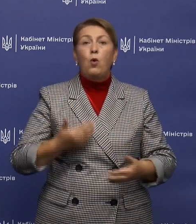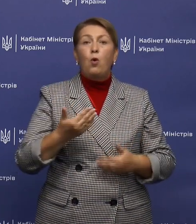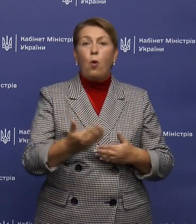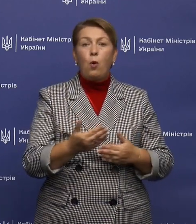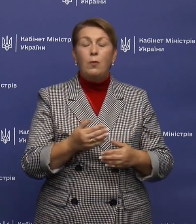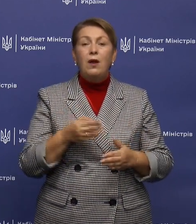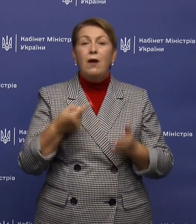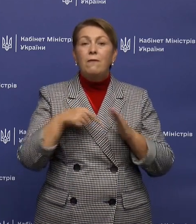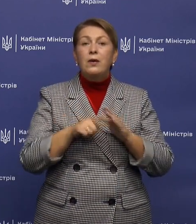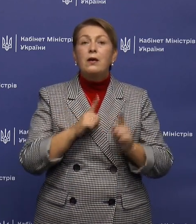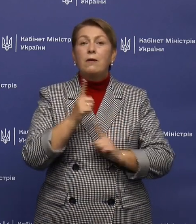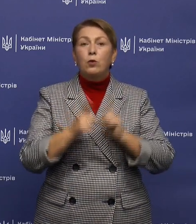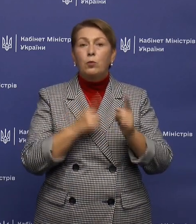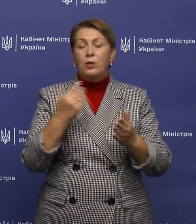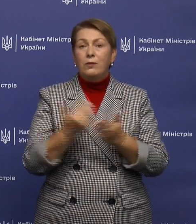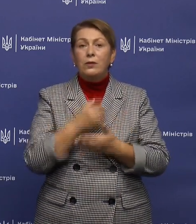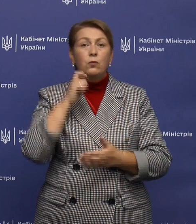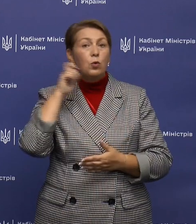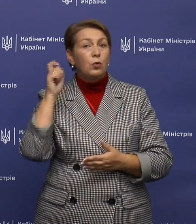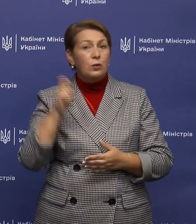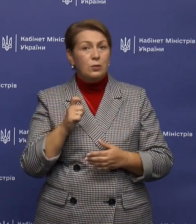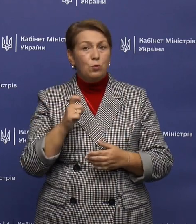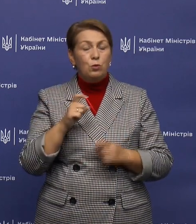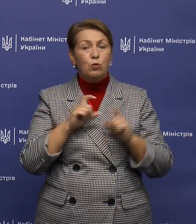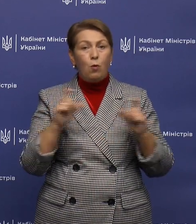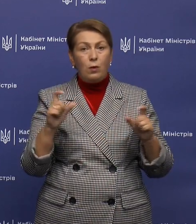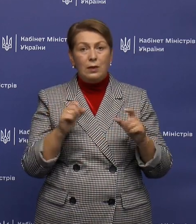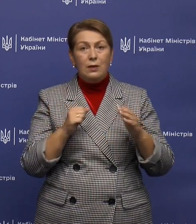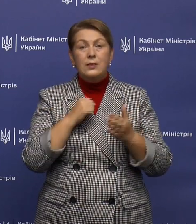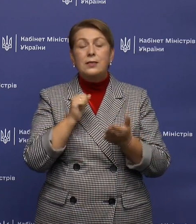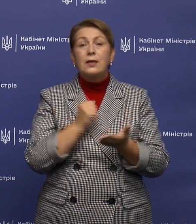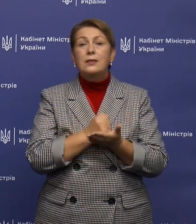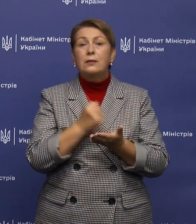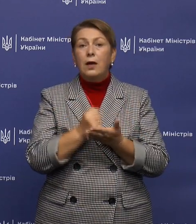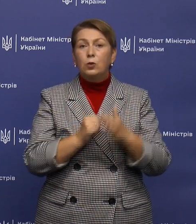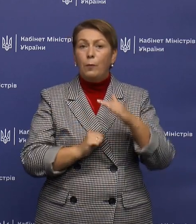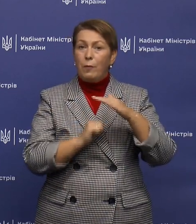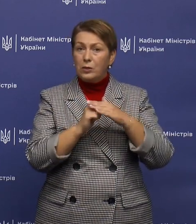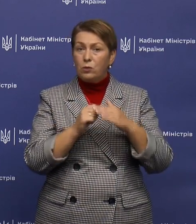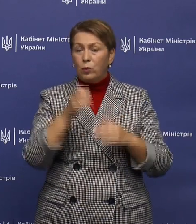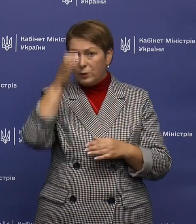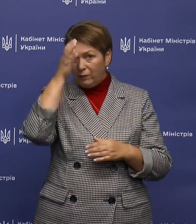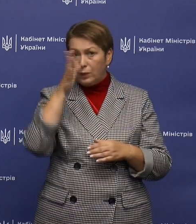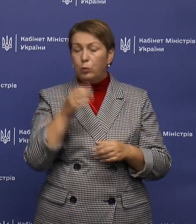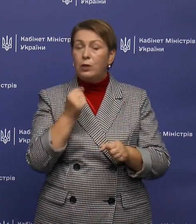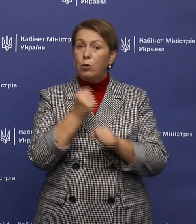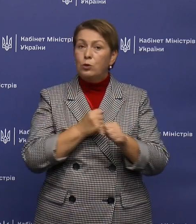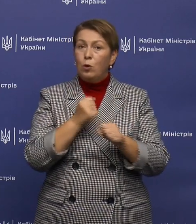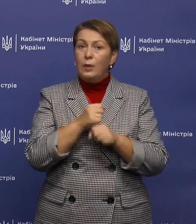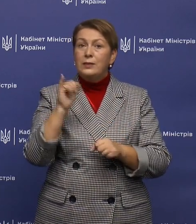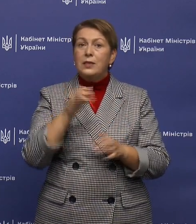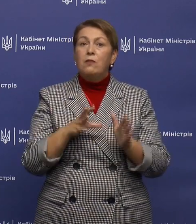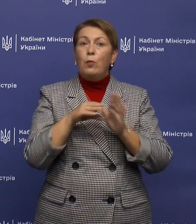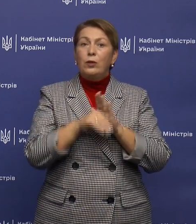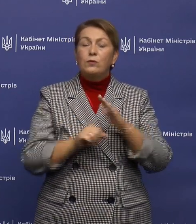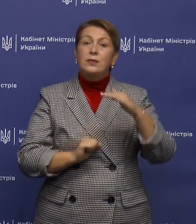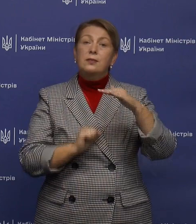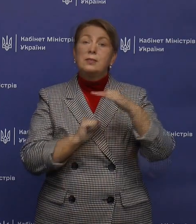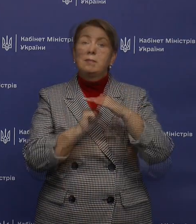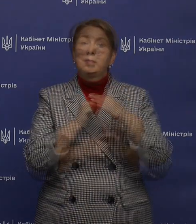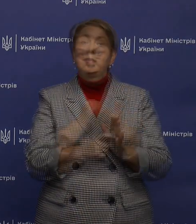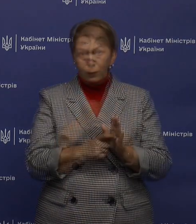в реформуванні нової української школи. За стандартом базової освіти буде розроблятись і впроваджуватись стандарт